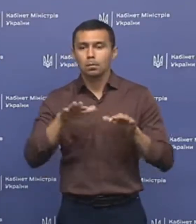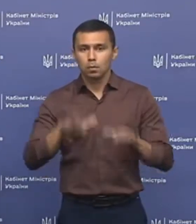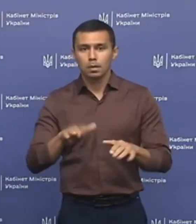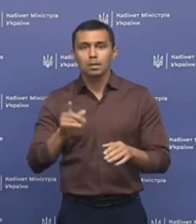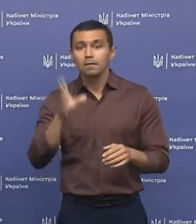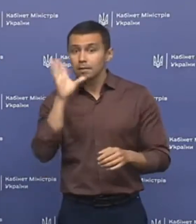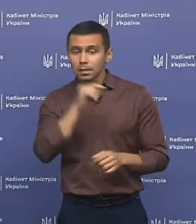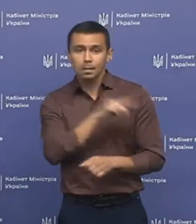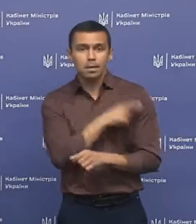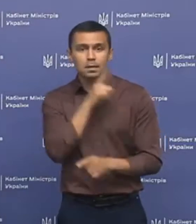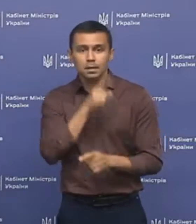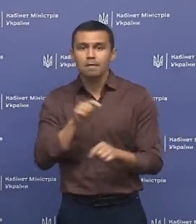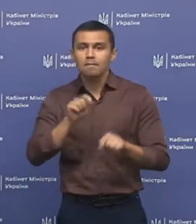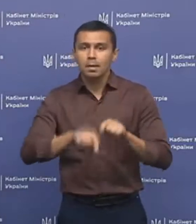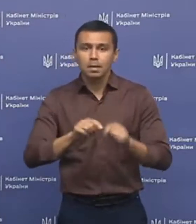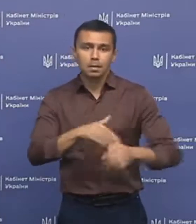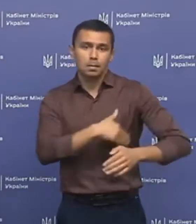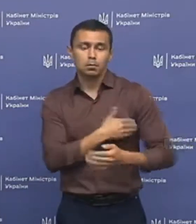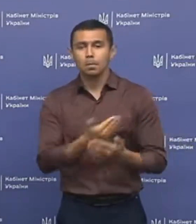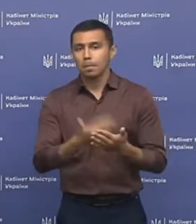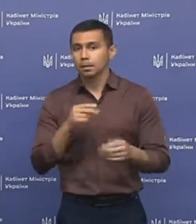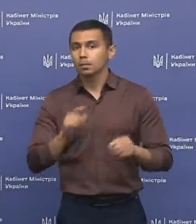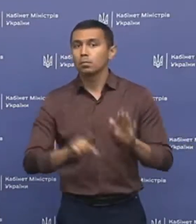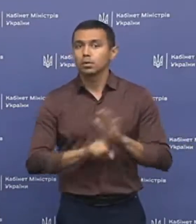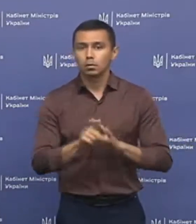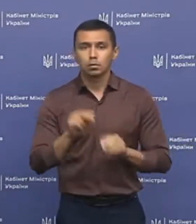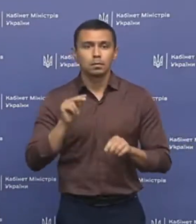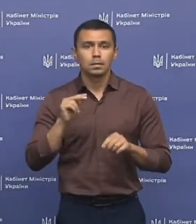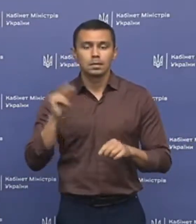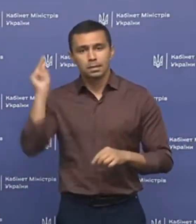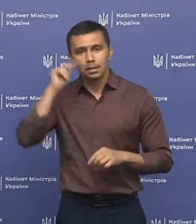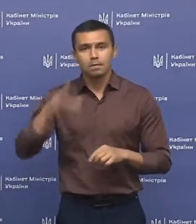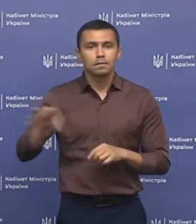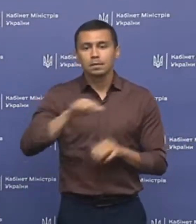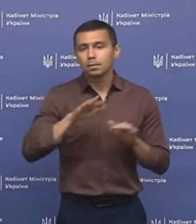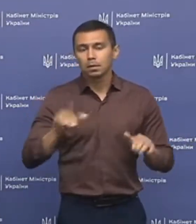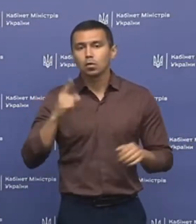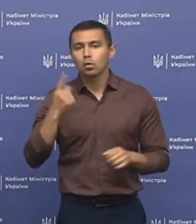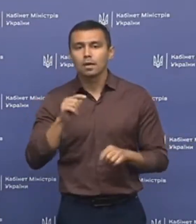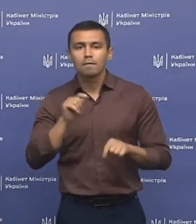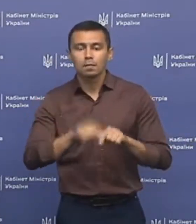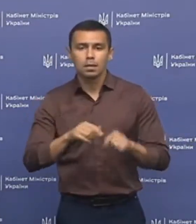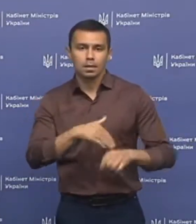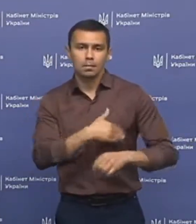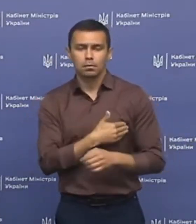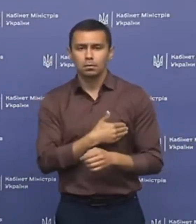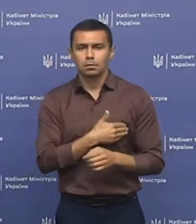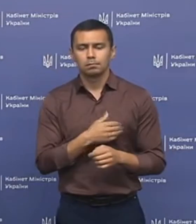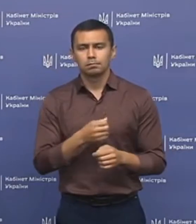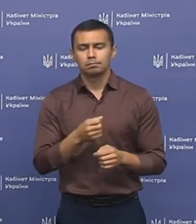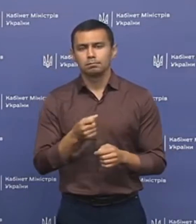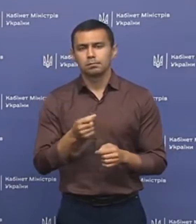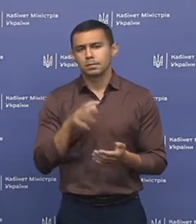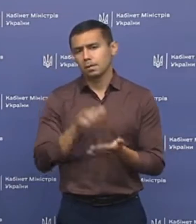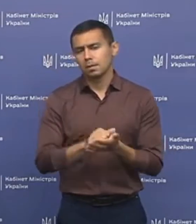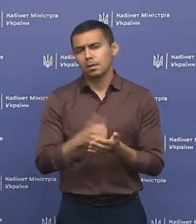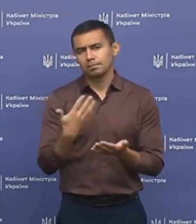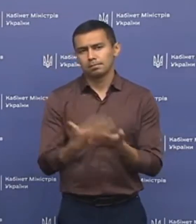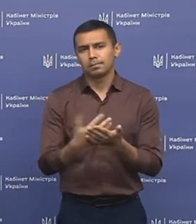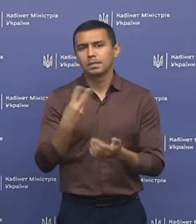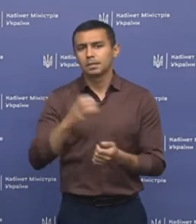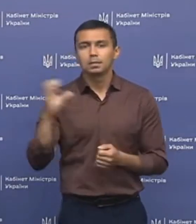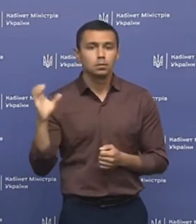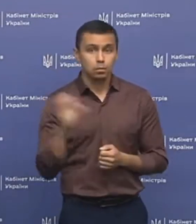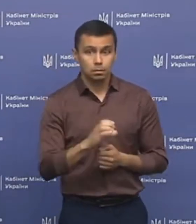стигна медсестра виміряти температуру перед початком занять у сім дітях, якщо одне вимірювання температури витрачається близько 30